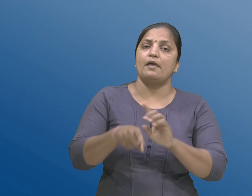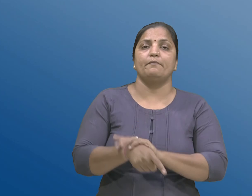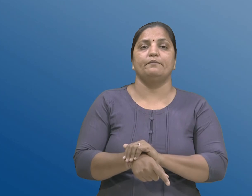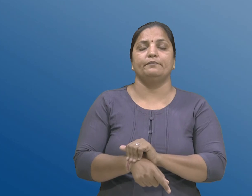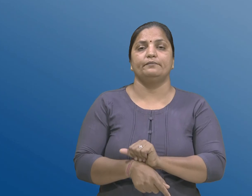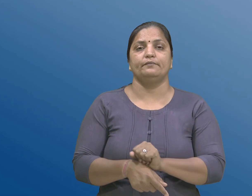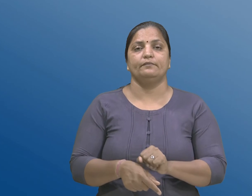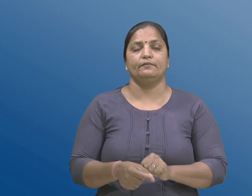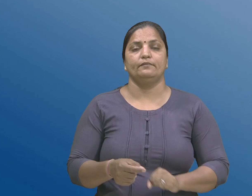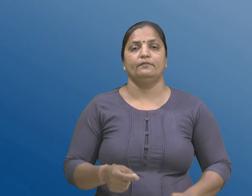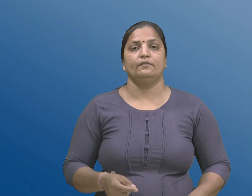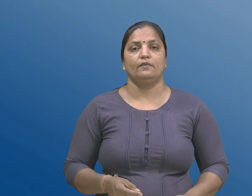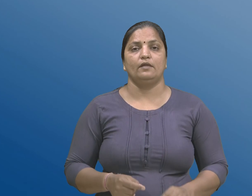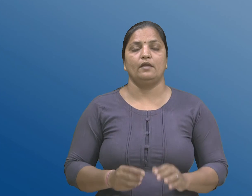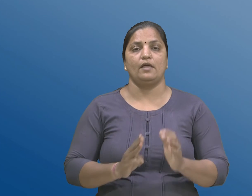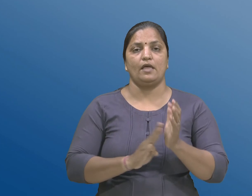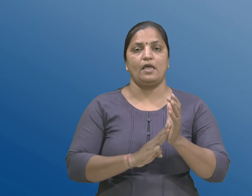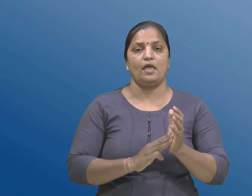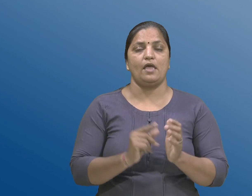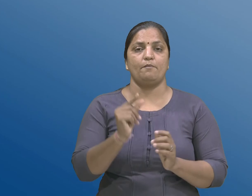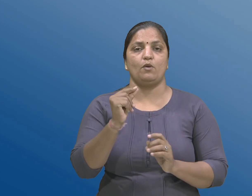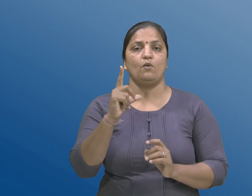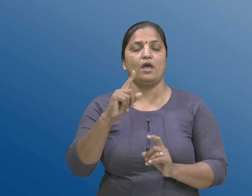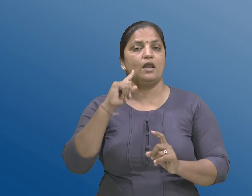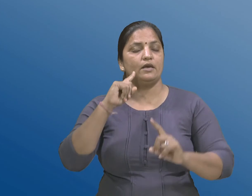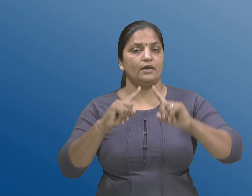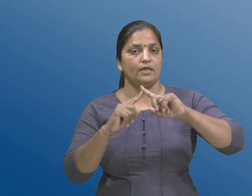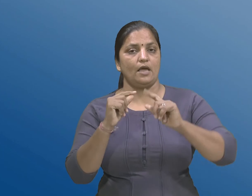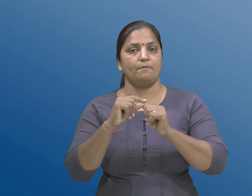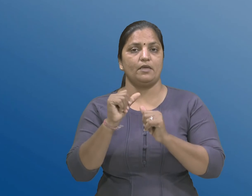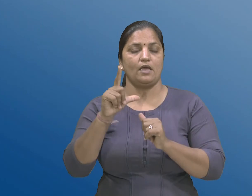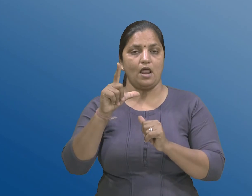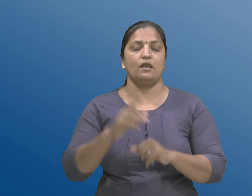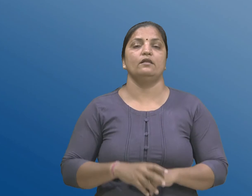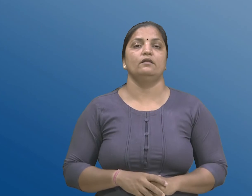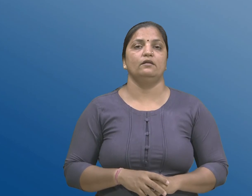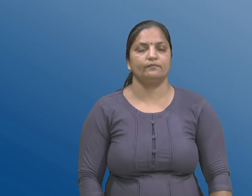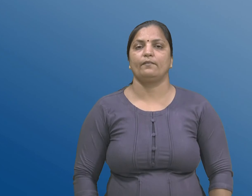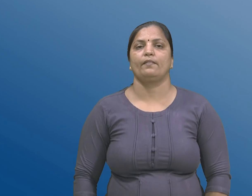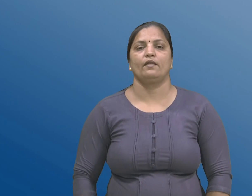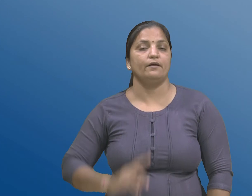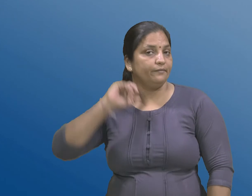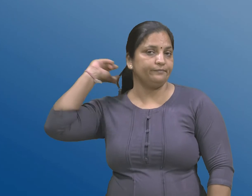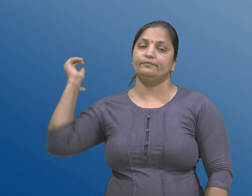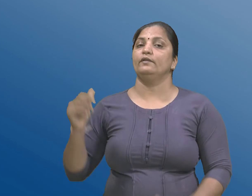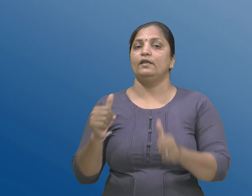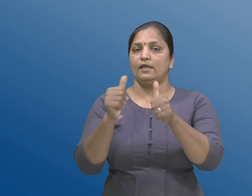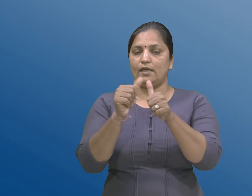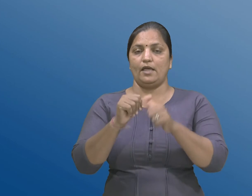मल्टिपल स्क्लेरे लोसिस, ए नू पहलू,